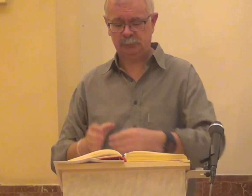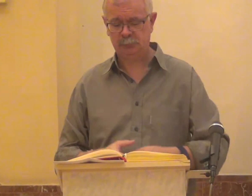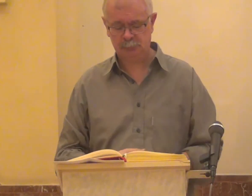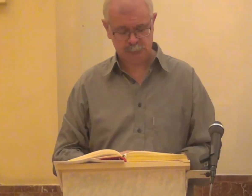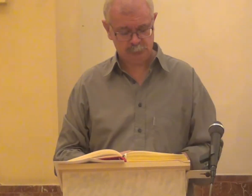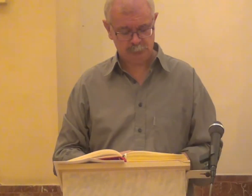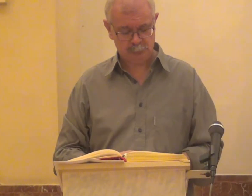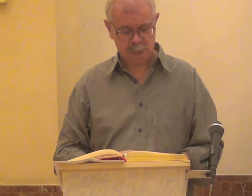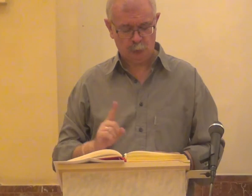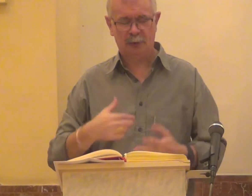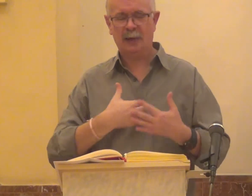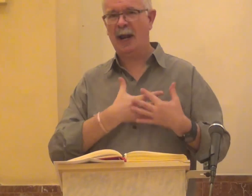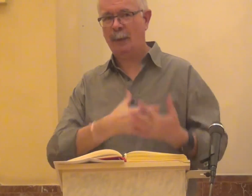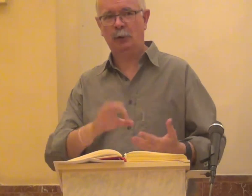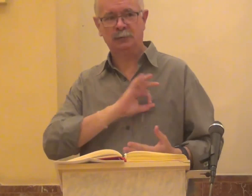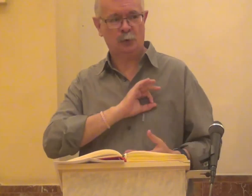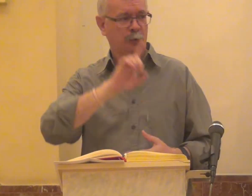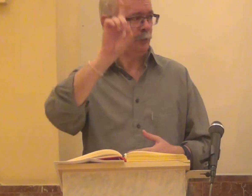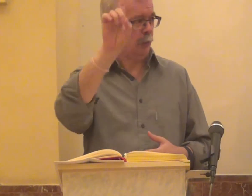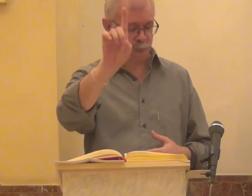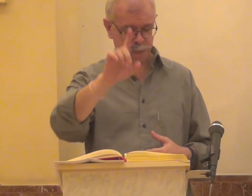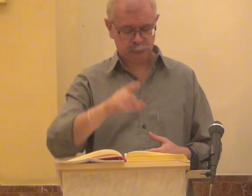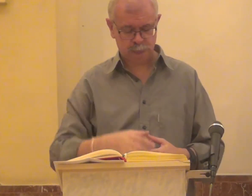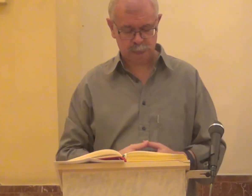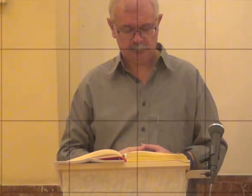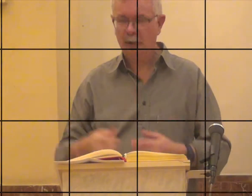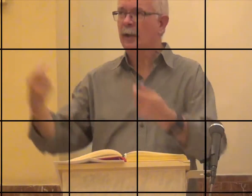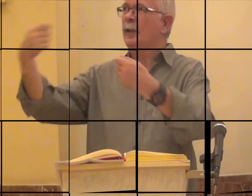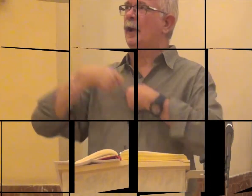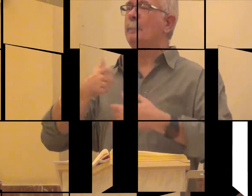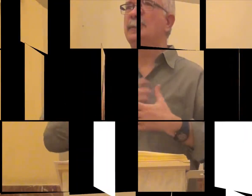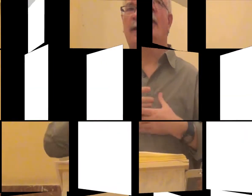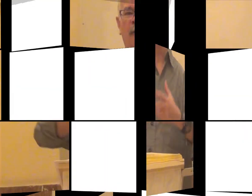Respondemos Yo te amo Señor Tú eres mi fortaleza